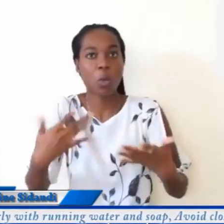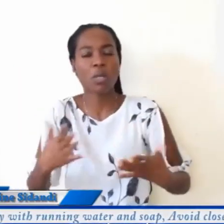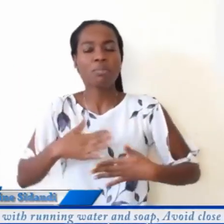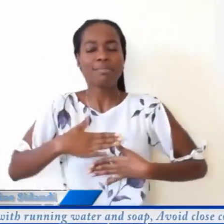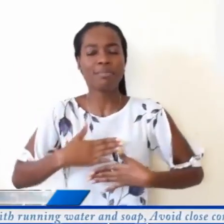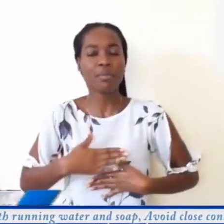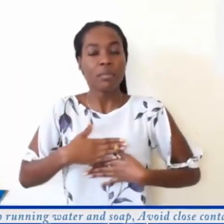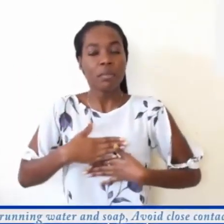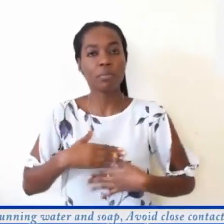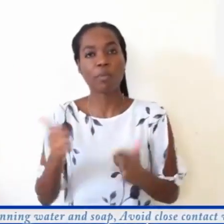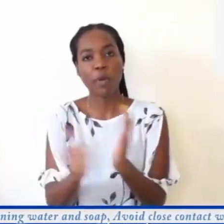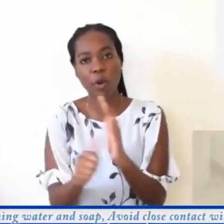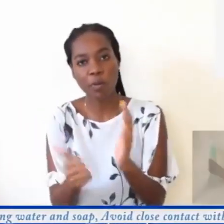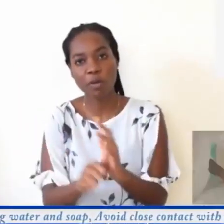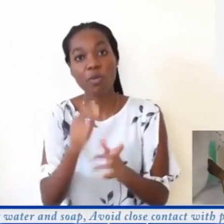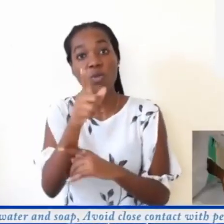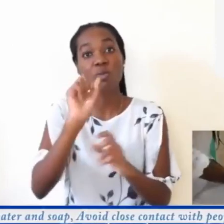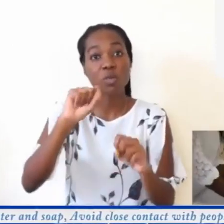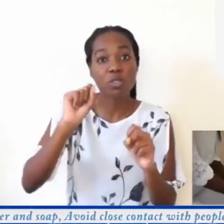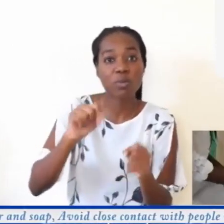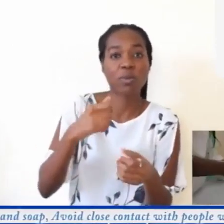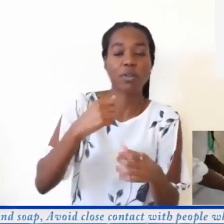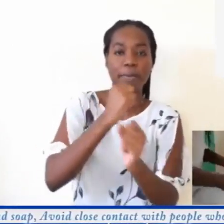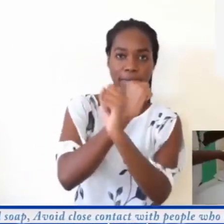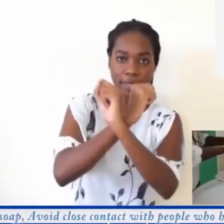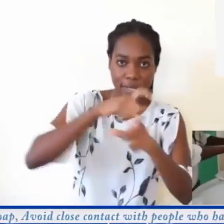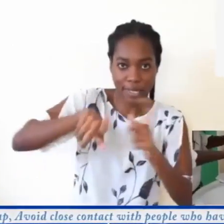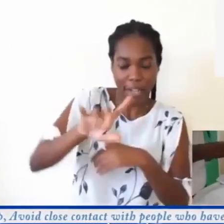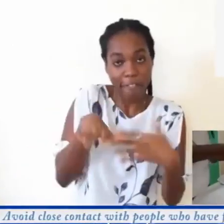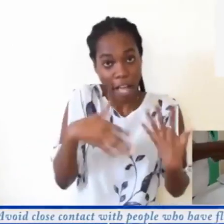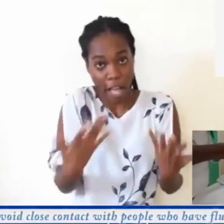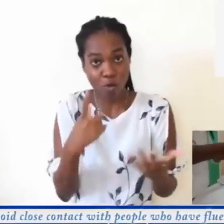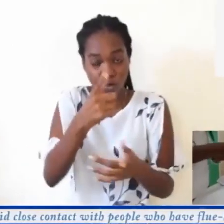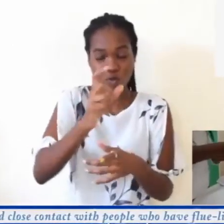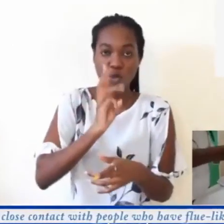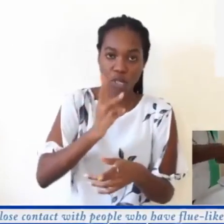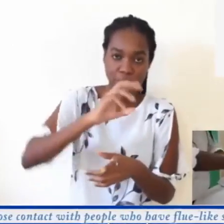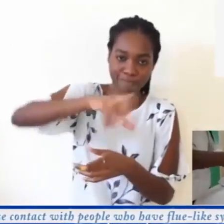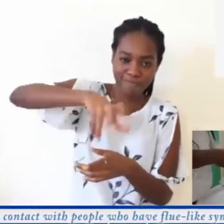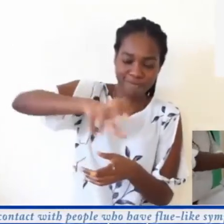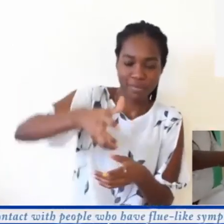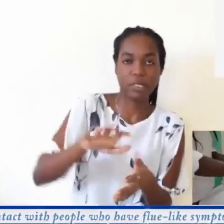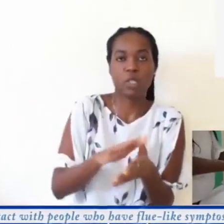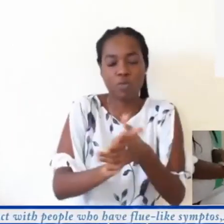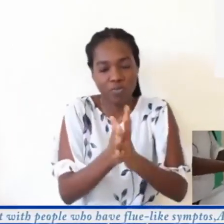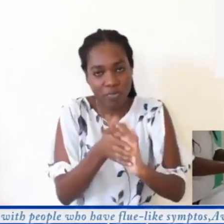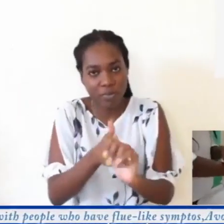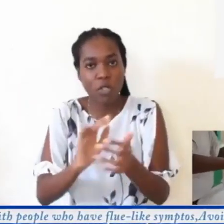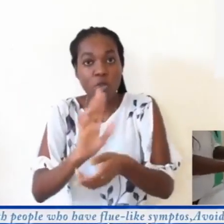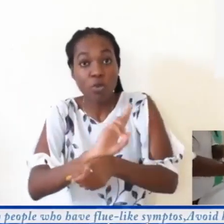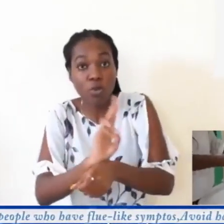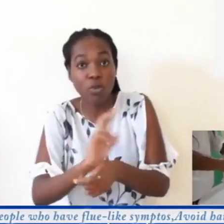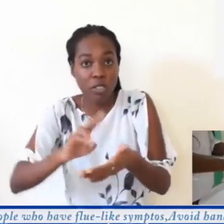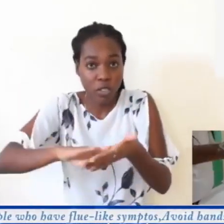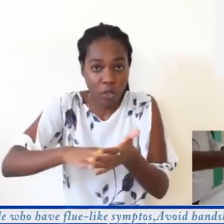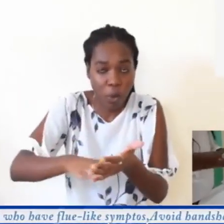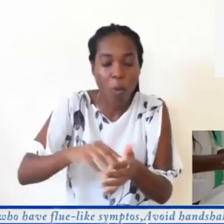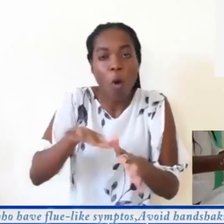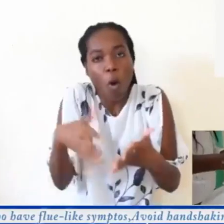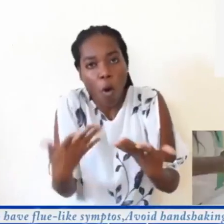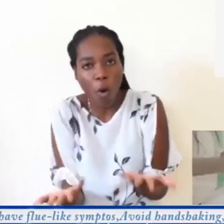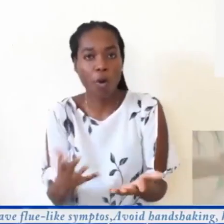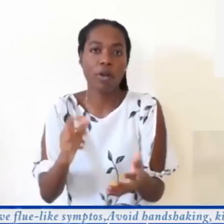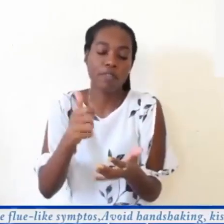kupumua. Unaweza kujikinga na marathi haya kwa kuosha mikono kwa majina utiririka kwa kutumie sabuni mara kwa mara